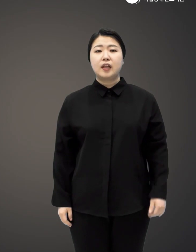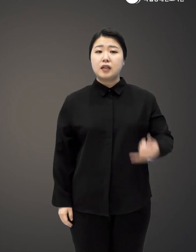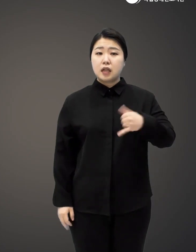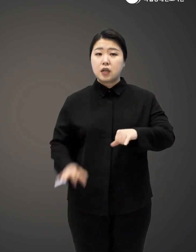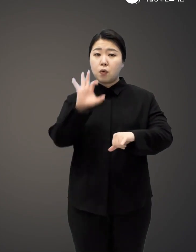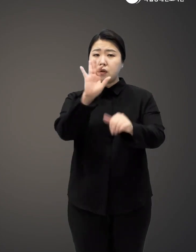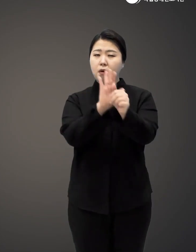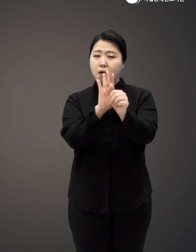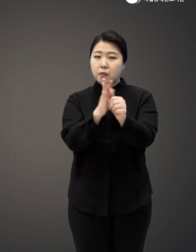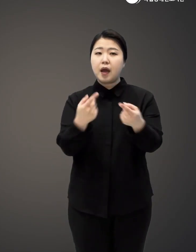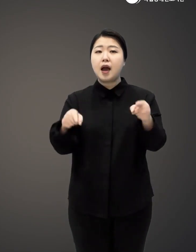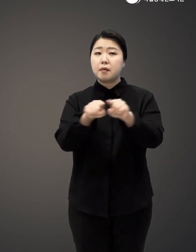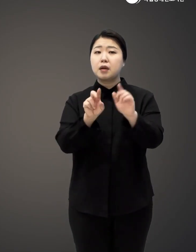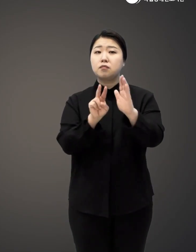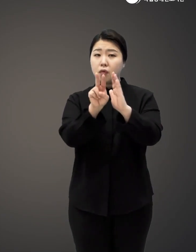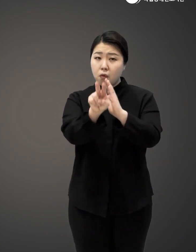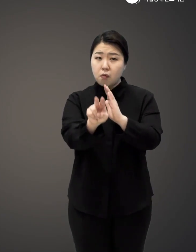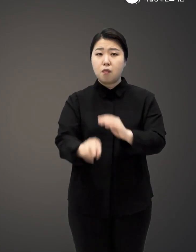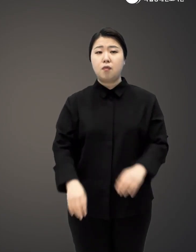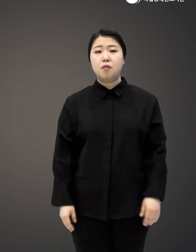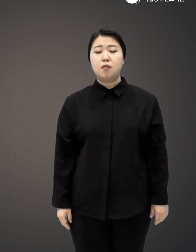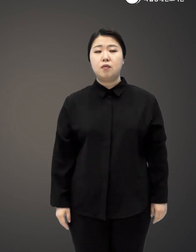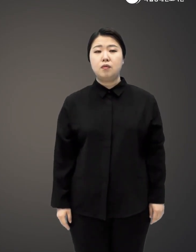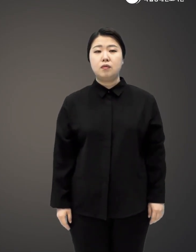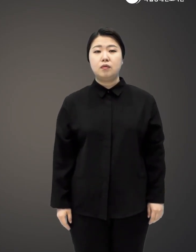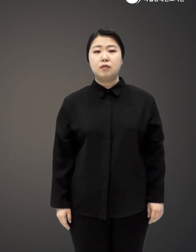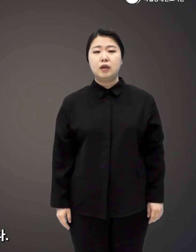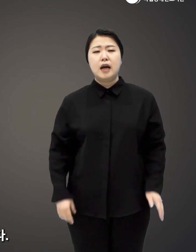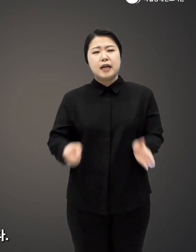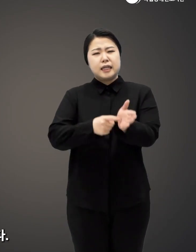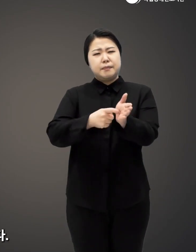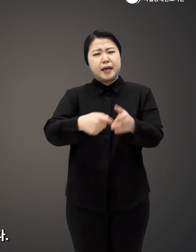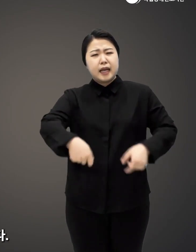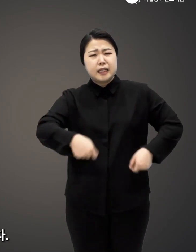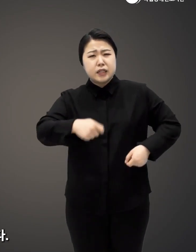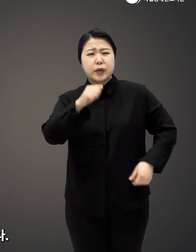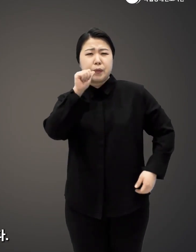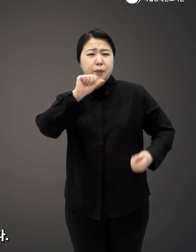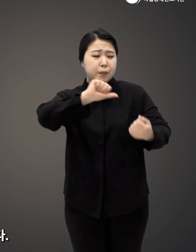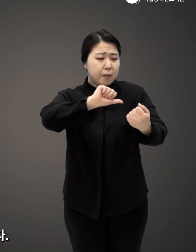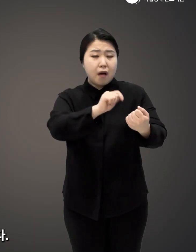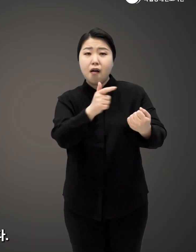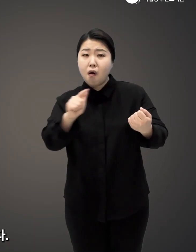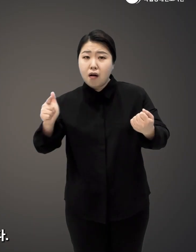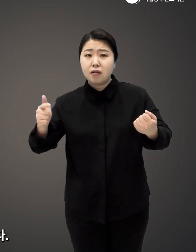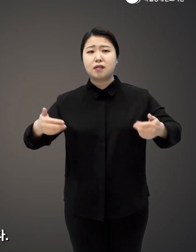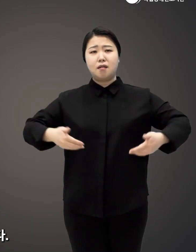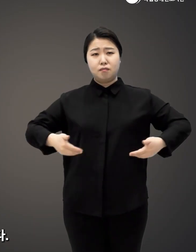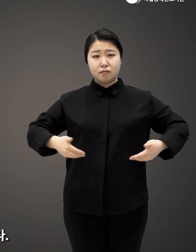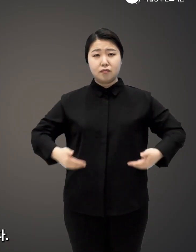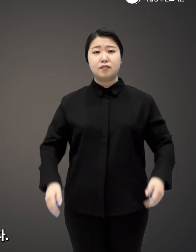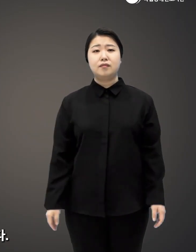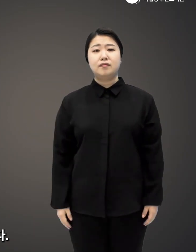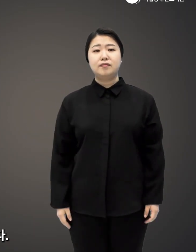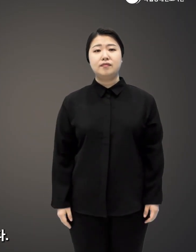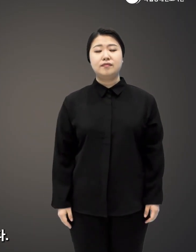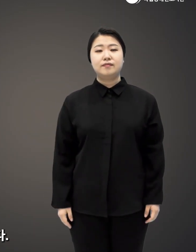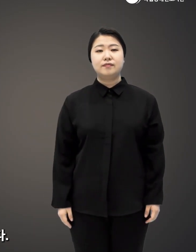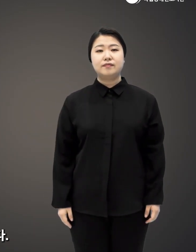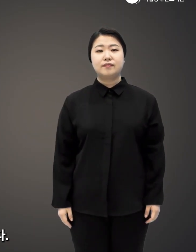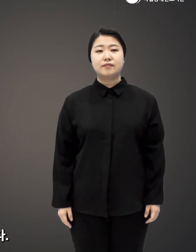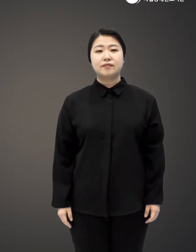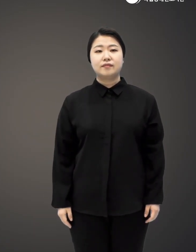아이의 배변을 도우러 같은 칸에 들어가야 할 때도 있고 때로는 급하게 기저귀를 갈거나 수유를 해야 할 때도 있다